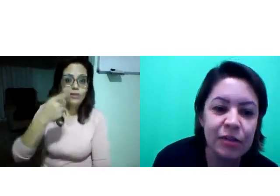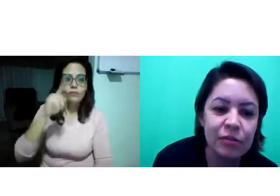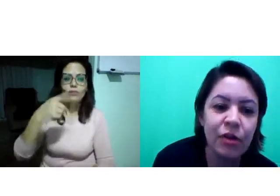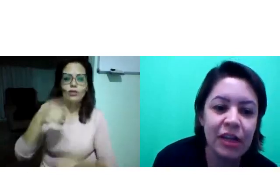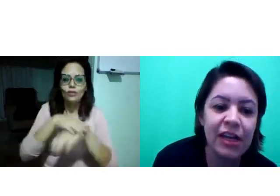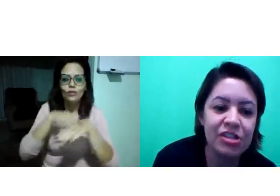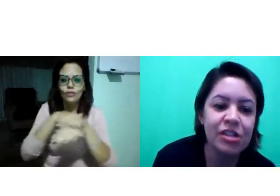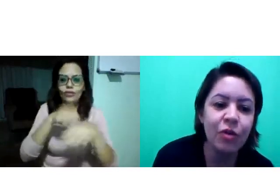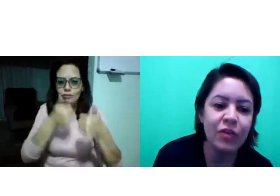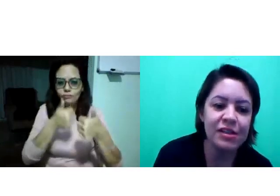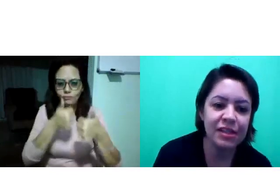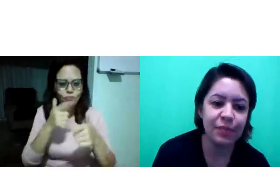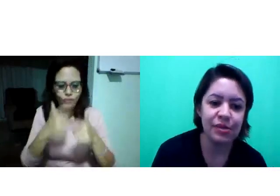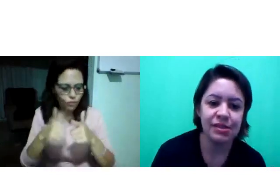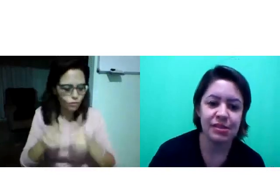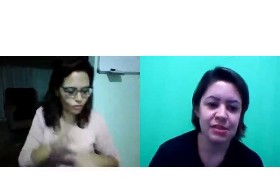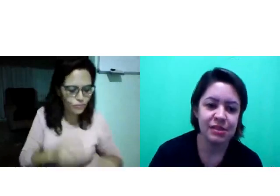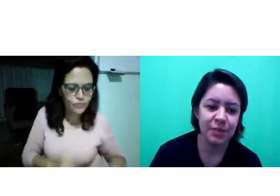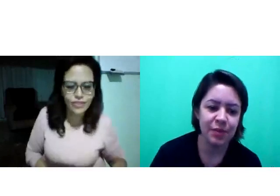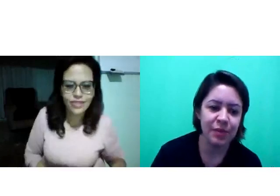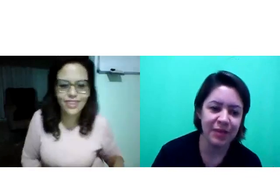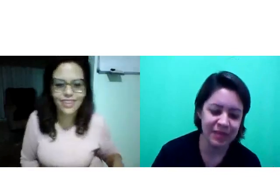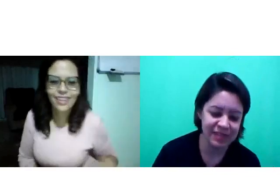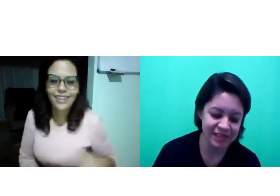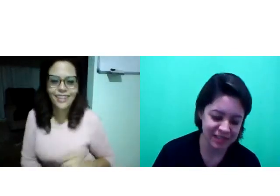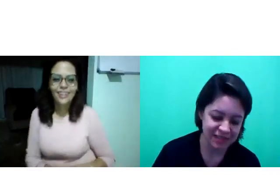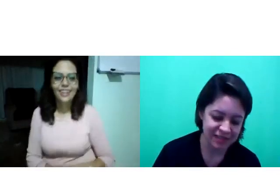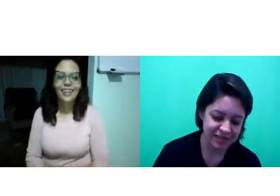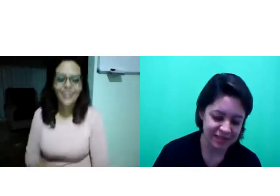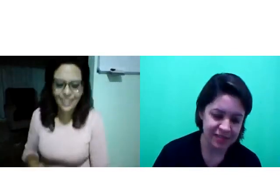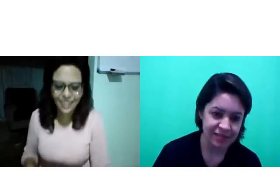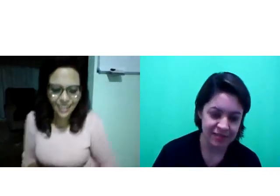Então, ok, a gente conversa depois sem problemas.